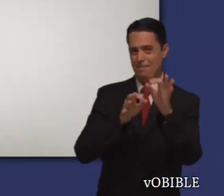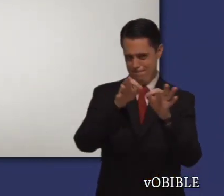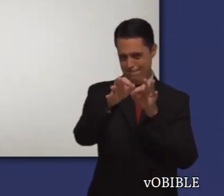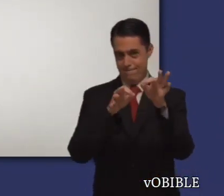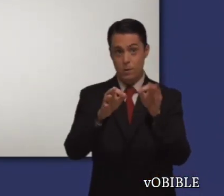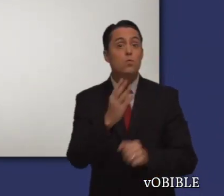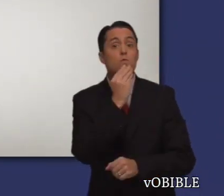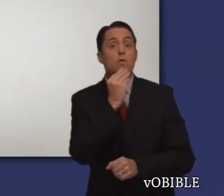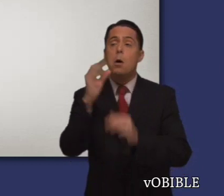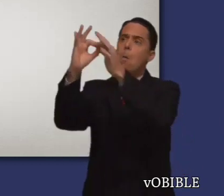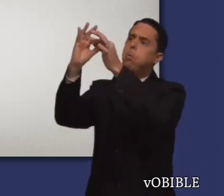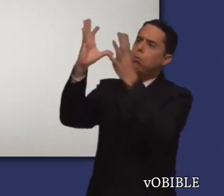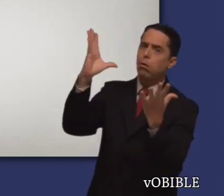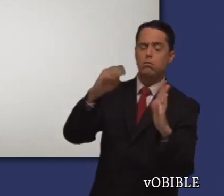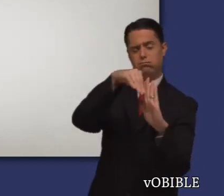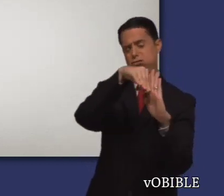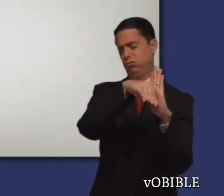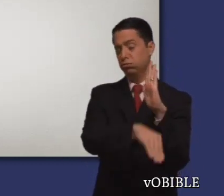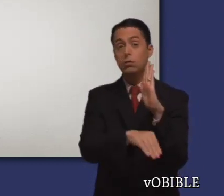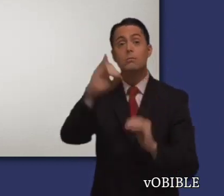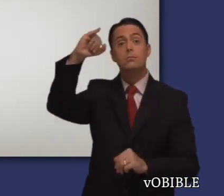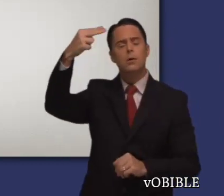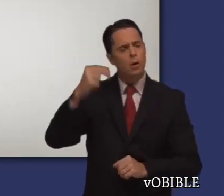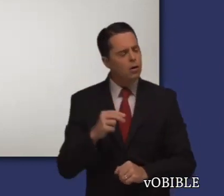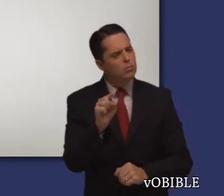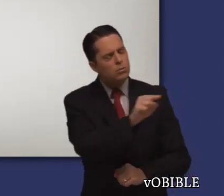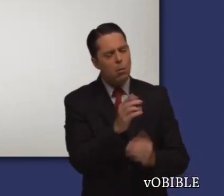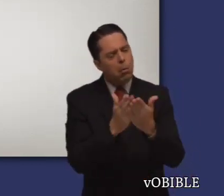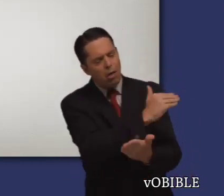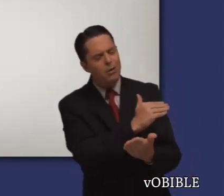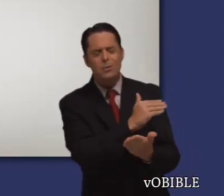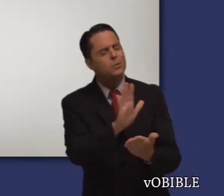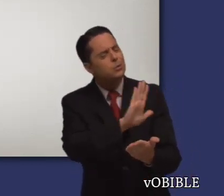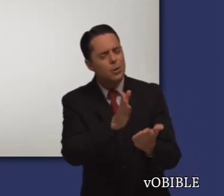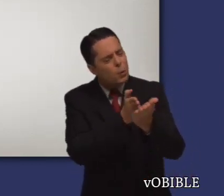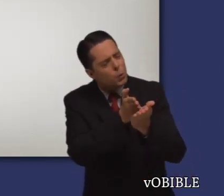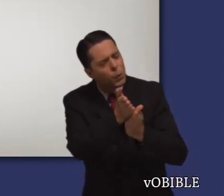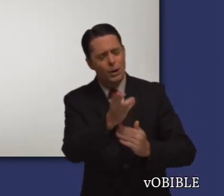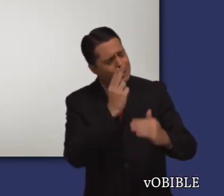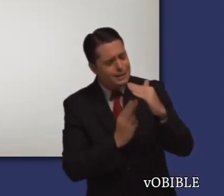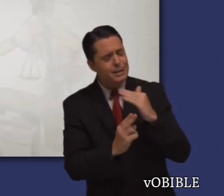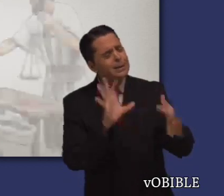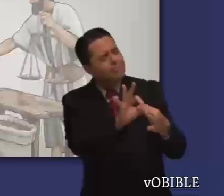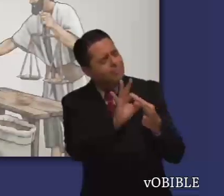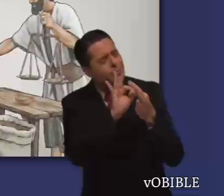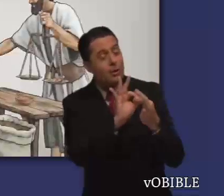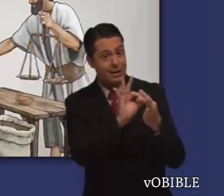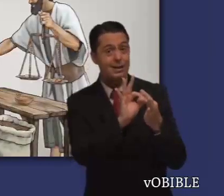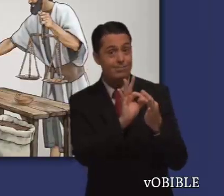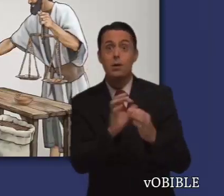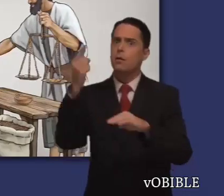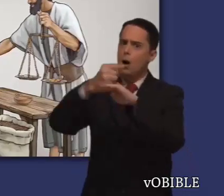Los capítulos 6 y 7 destacan que la gente estaba en una situación espiritual lamentable. Como si se